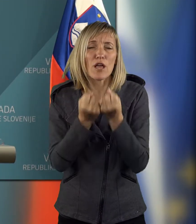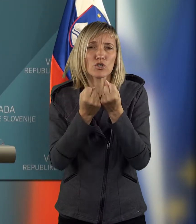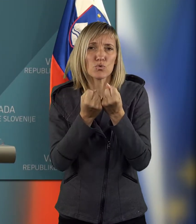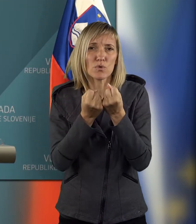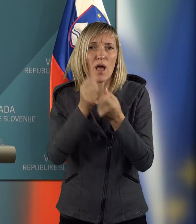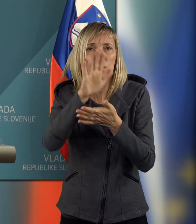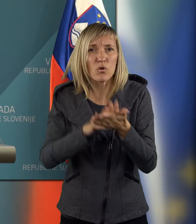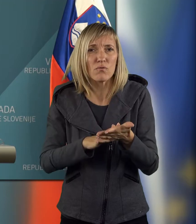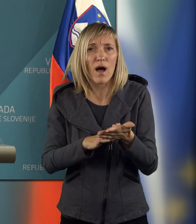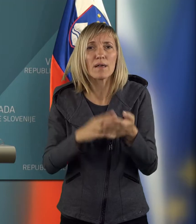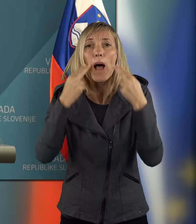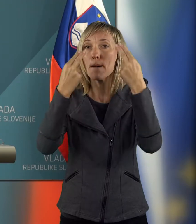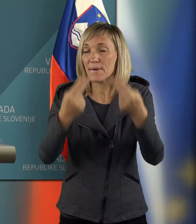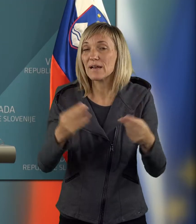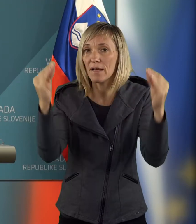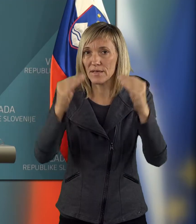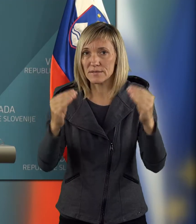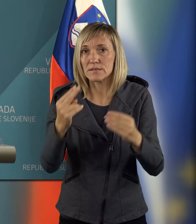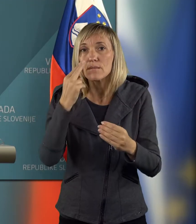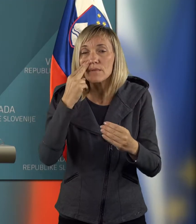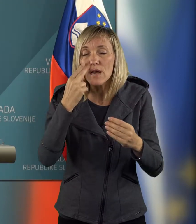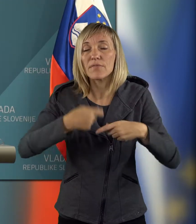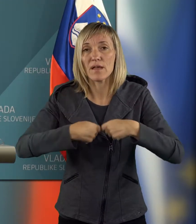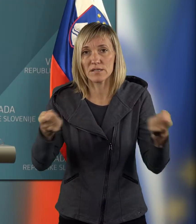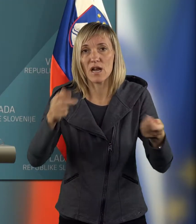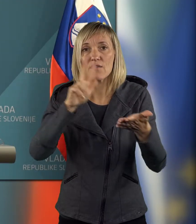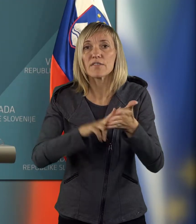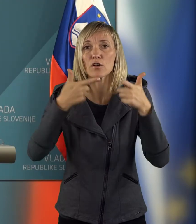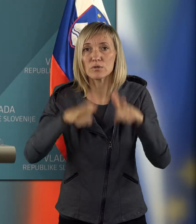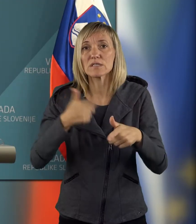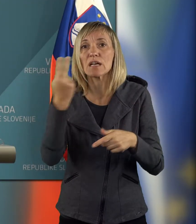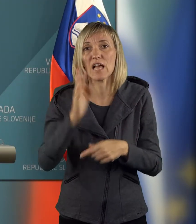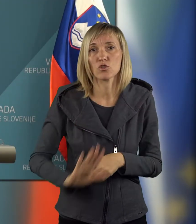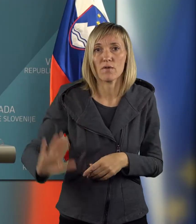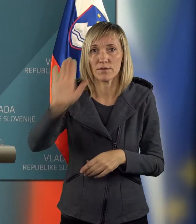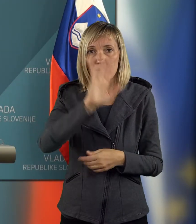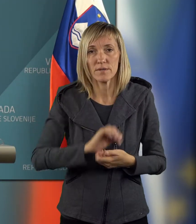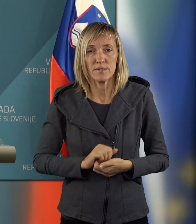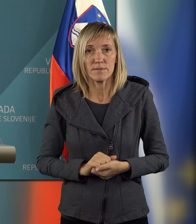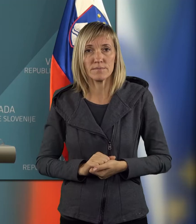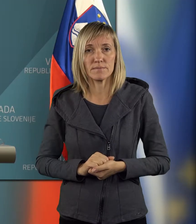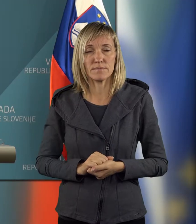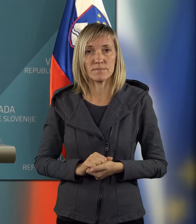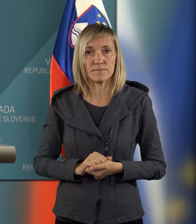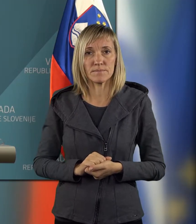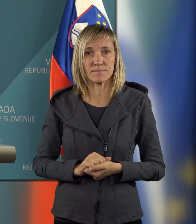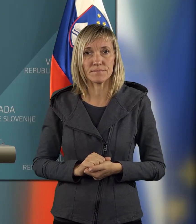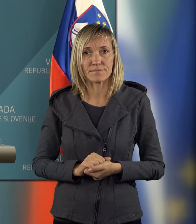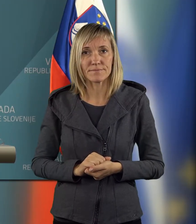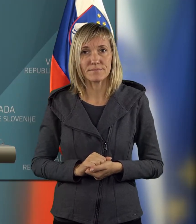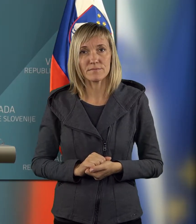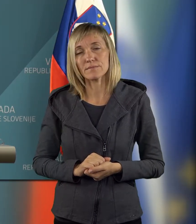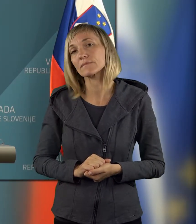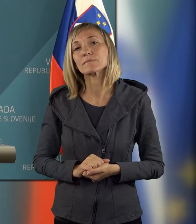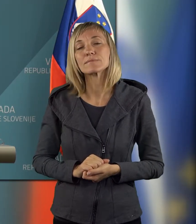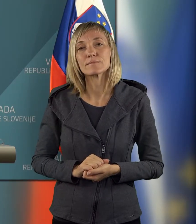transparenten sistem v način podeljevanja koncesij v Sloveniji. Hvala ministrici, vaše vprašanje, najte